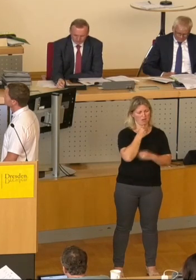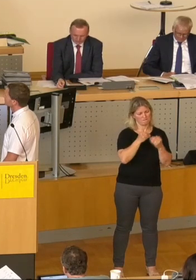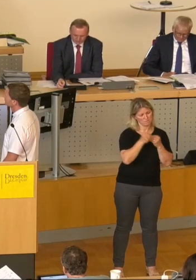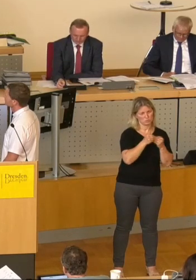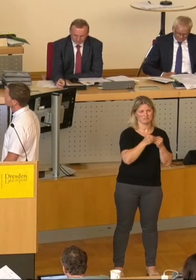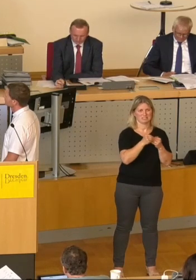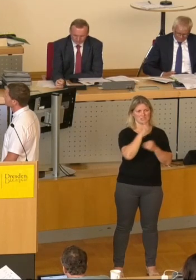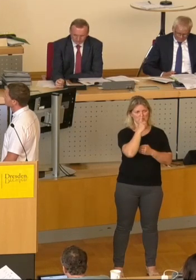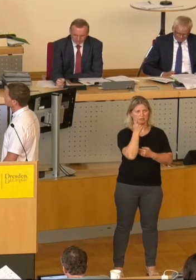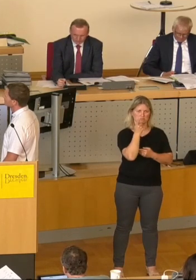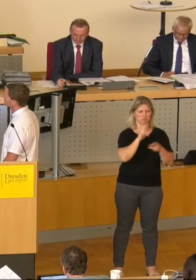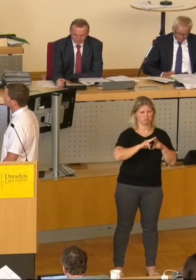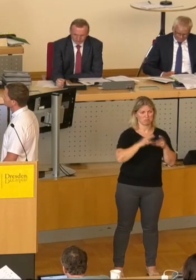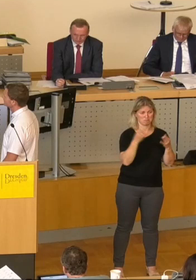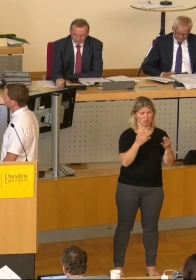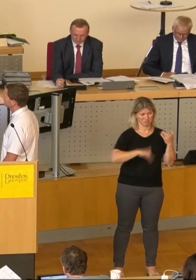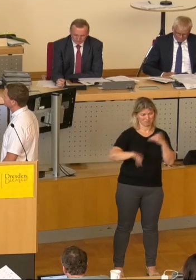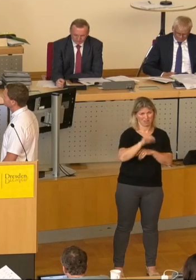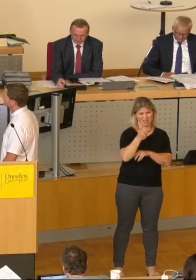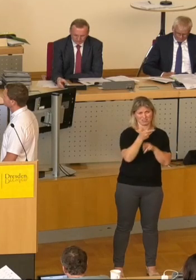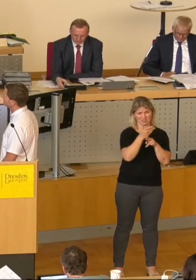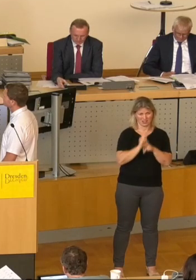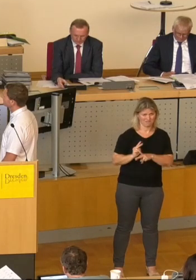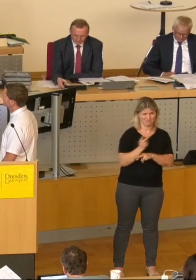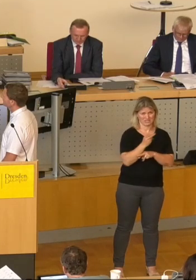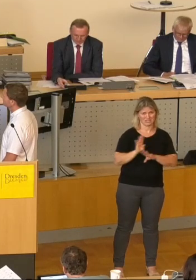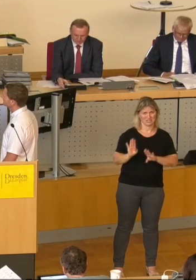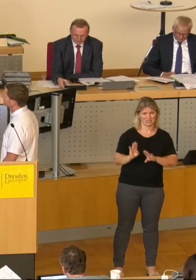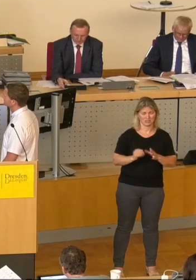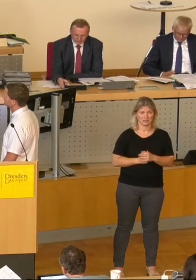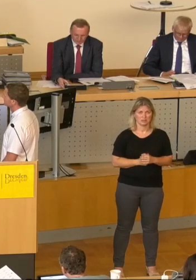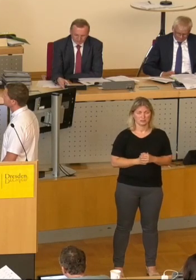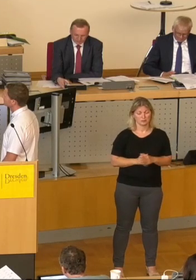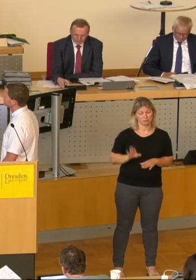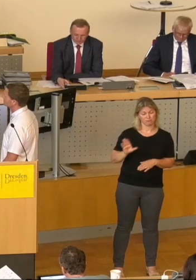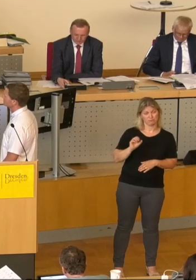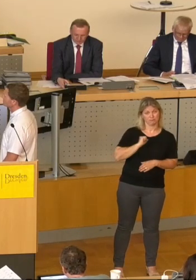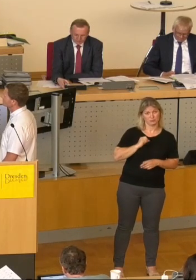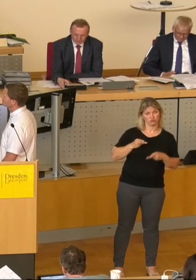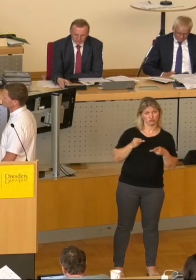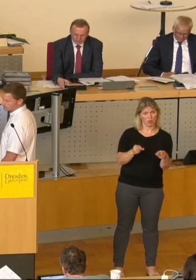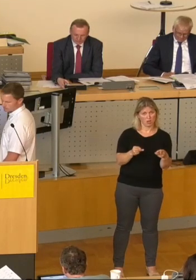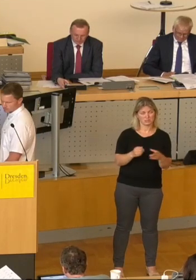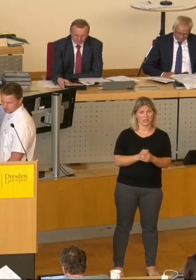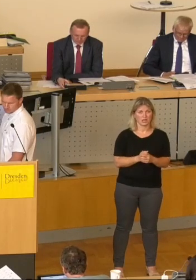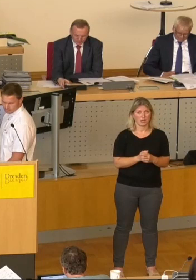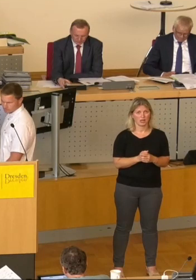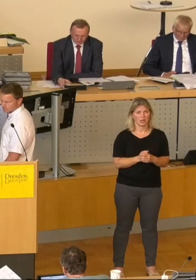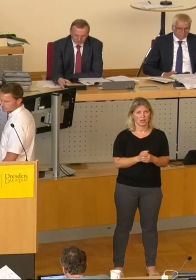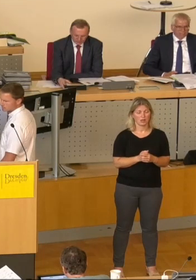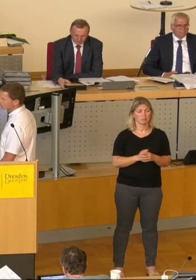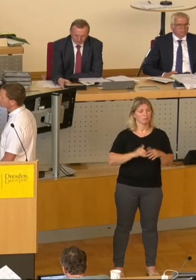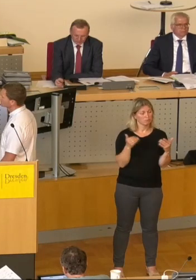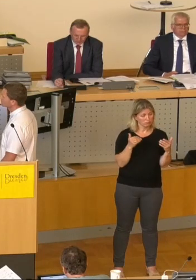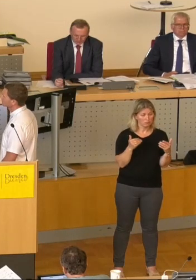wie Ihre Straßen. Ein Drittel der Straßen. Bei Ihrer Straße ist es so, dass ein grundhafter